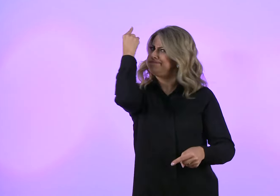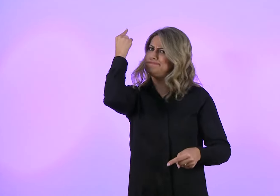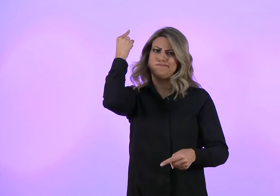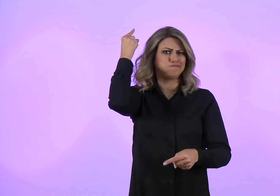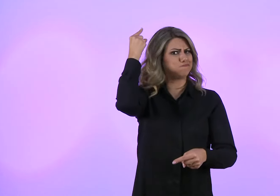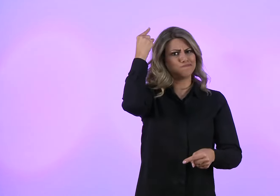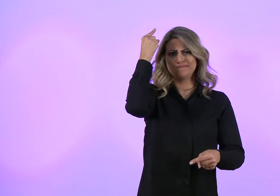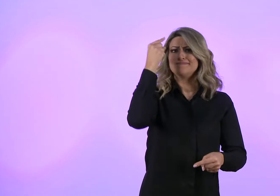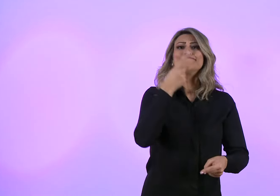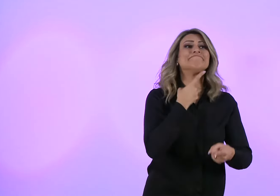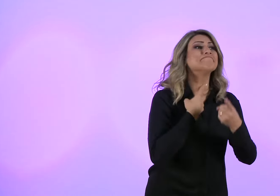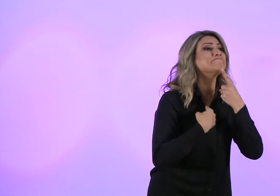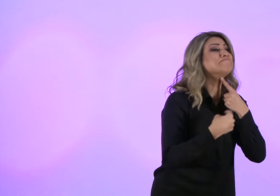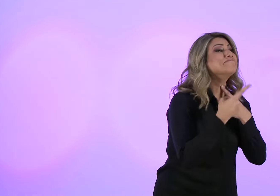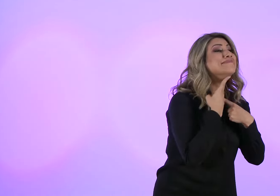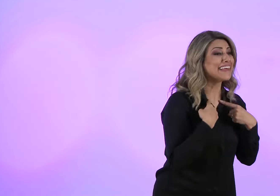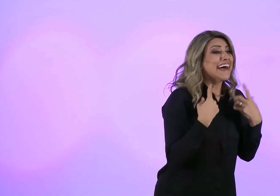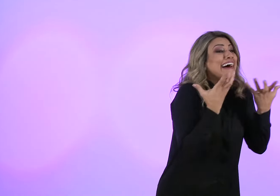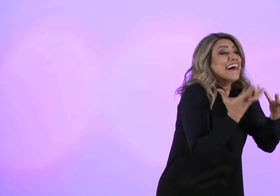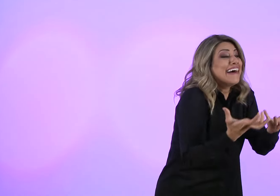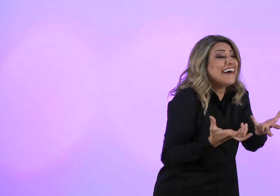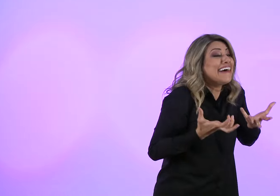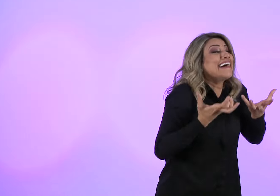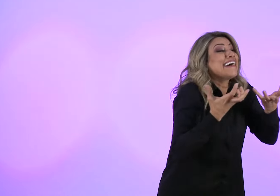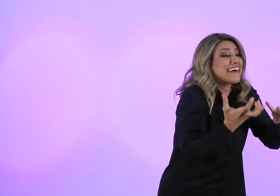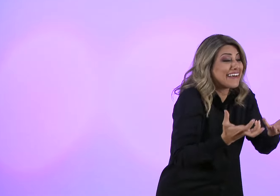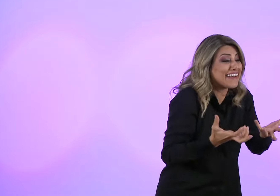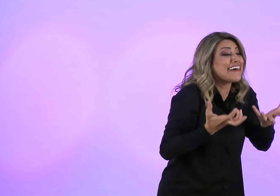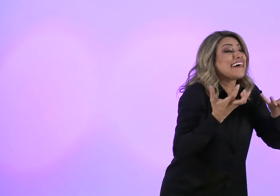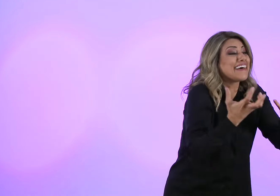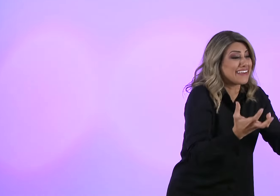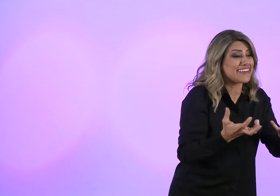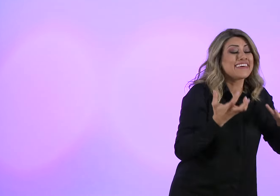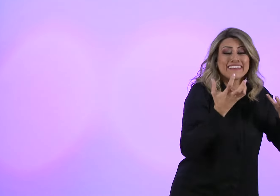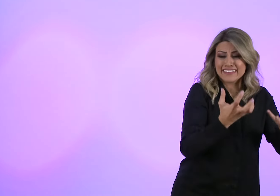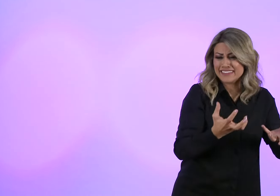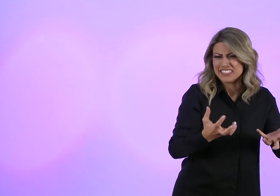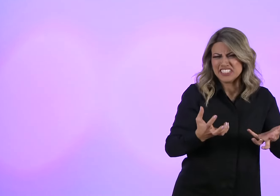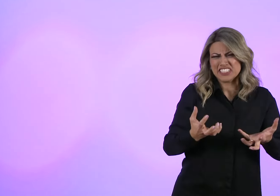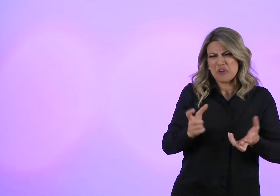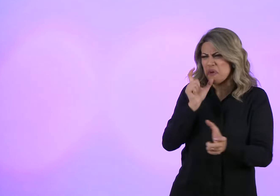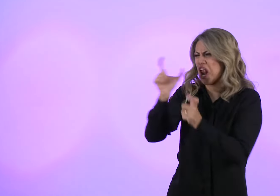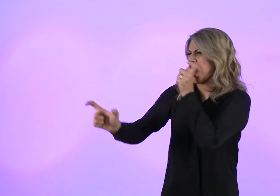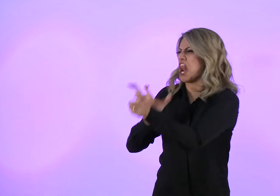Desejar não rima com obrigar